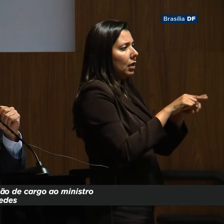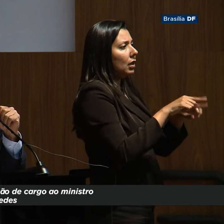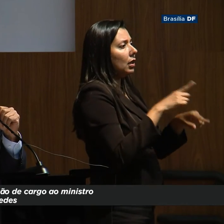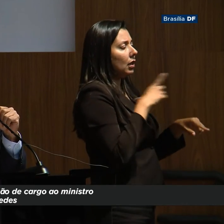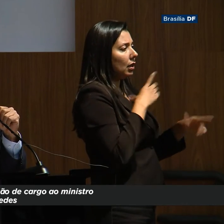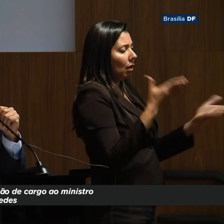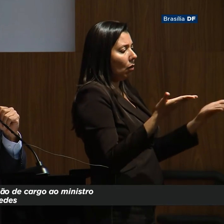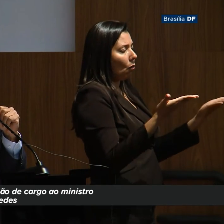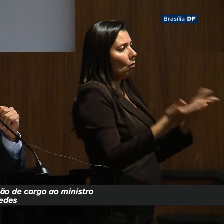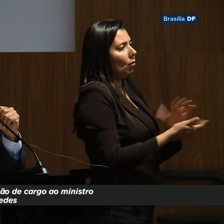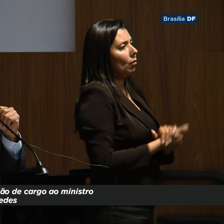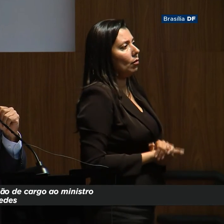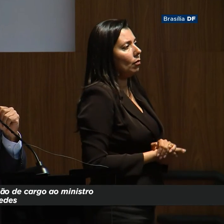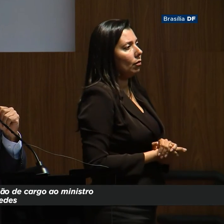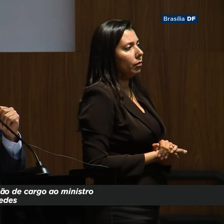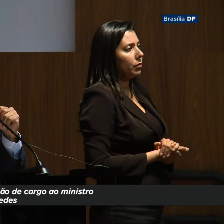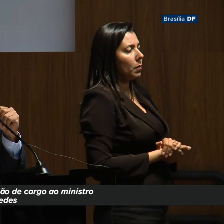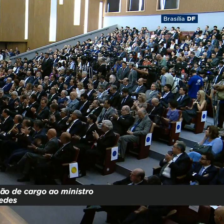hoje.